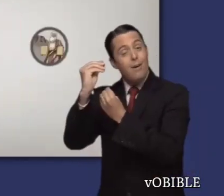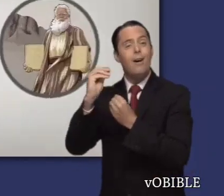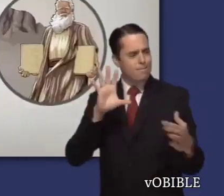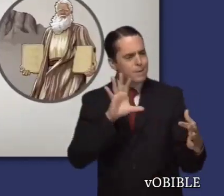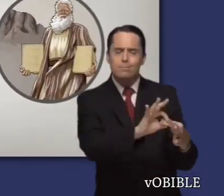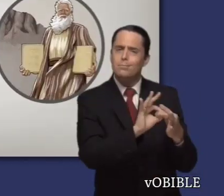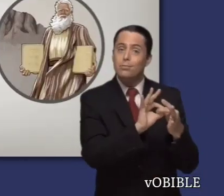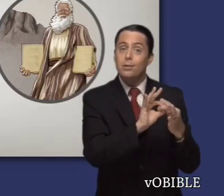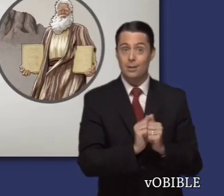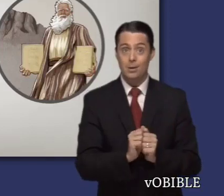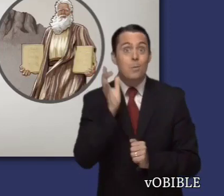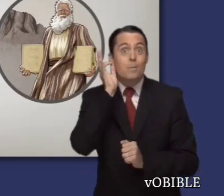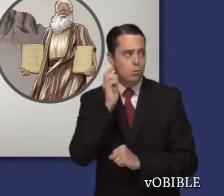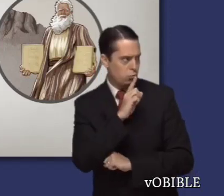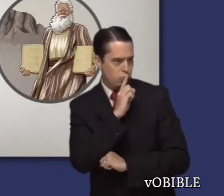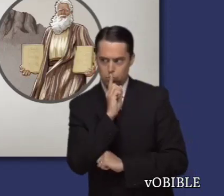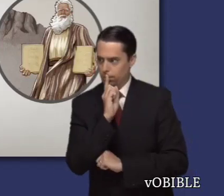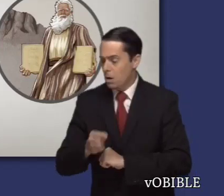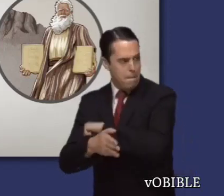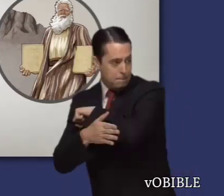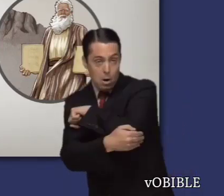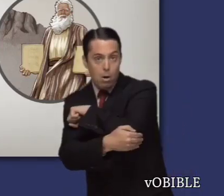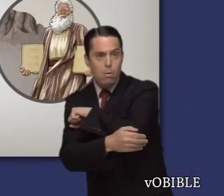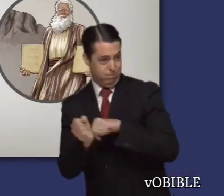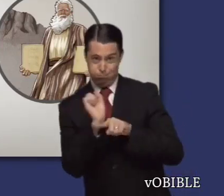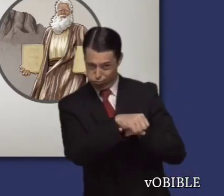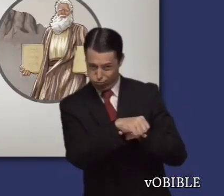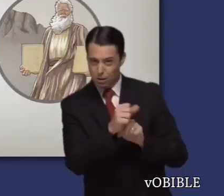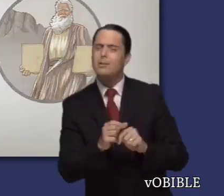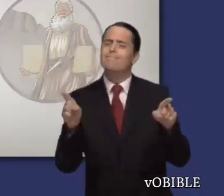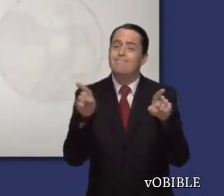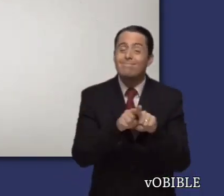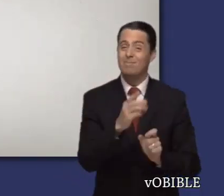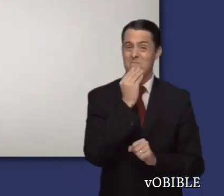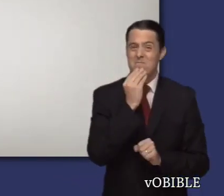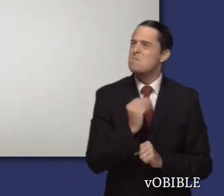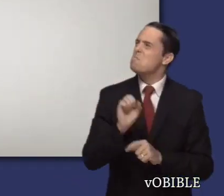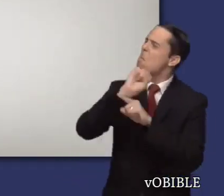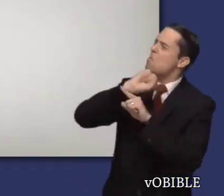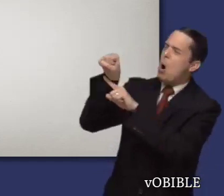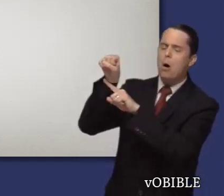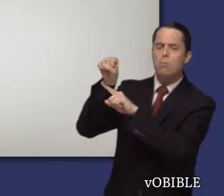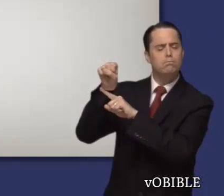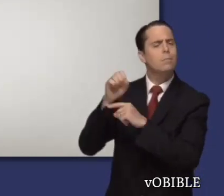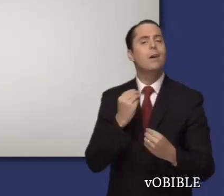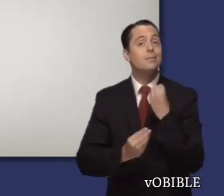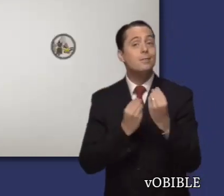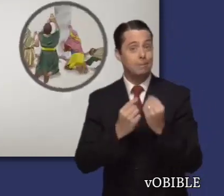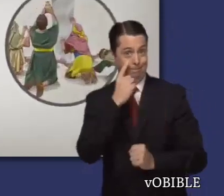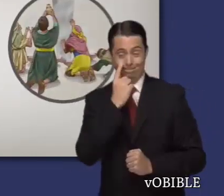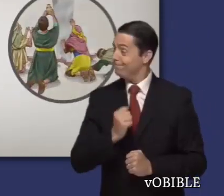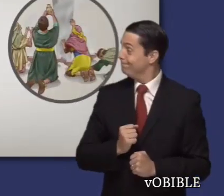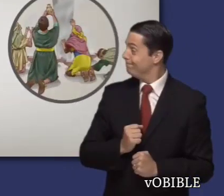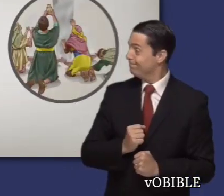vínculo de Jehová con Israel mediante el pacto de la ley mosaica. La infidelidad de Gómer representa